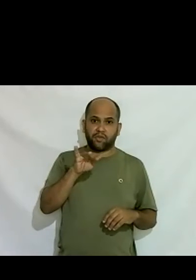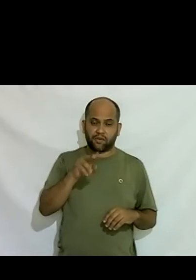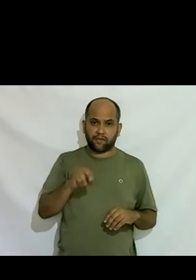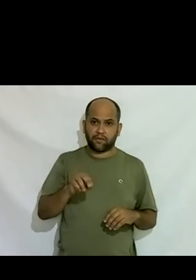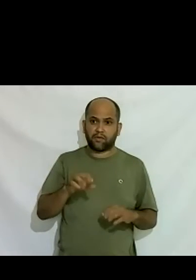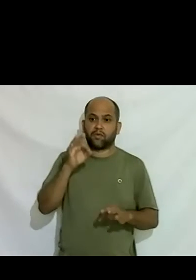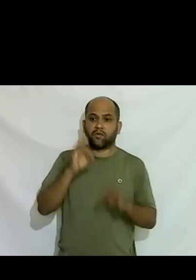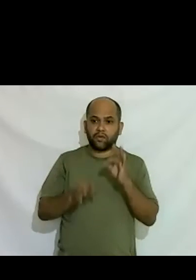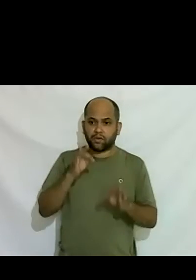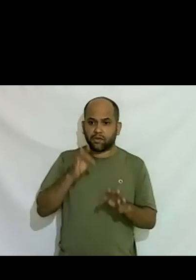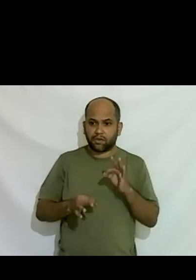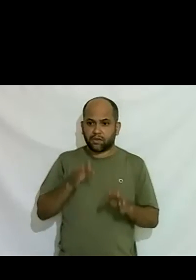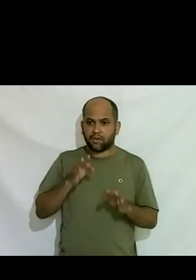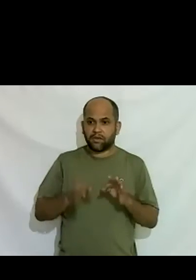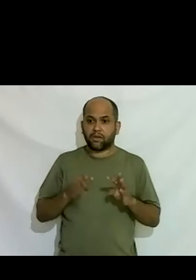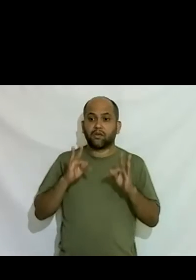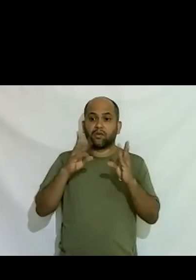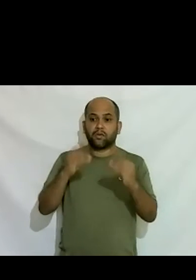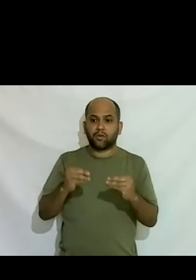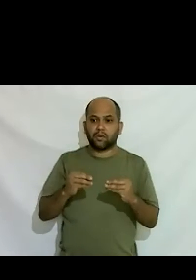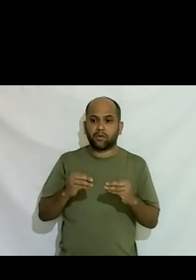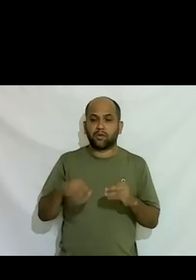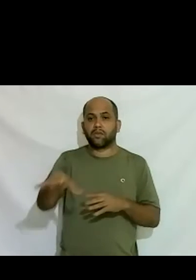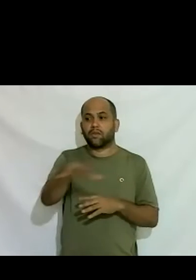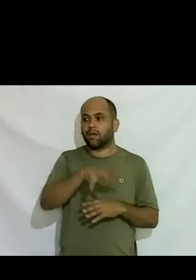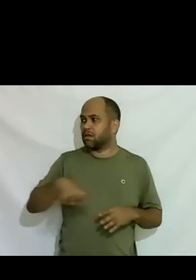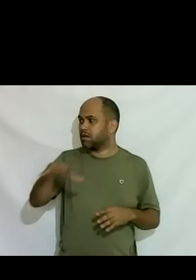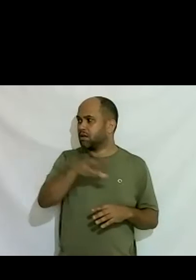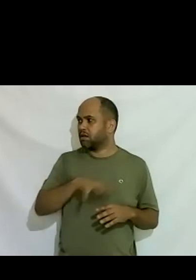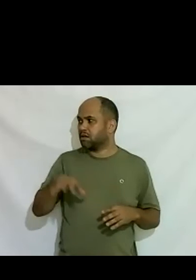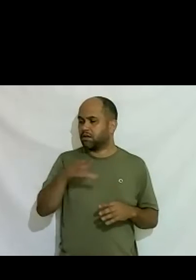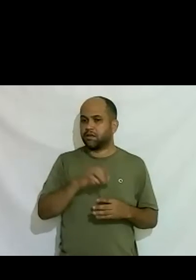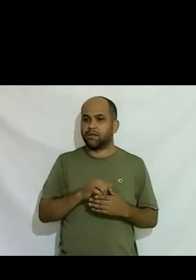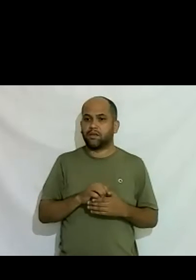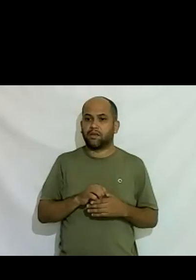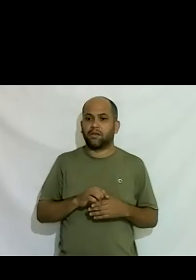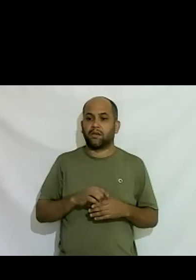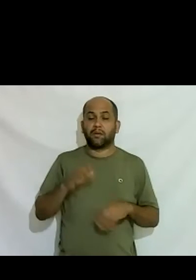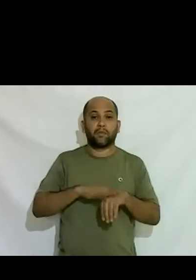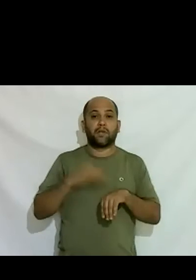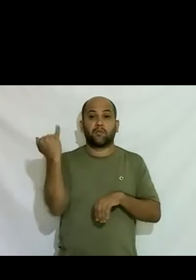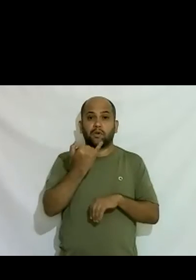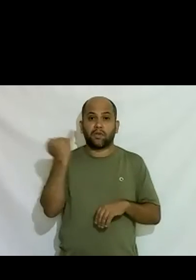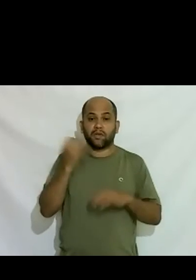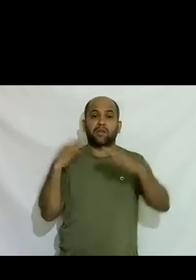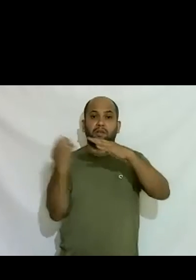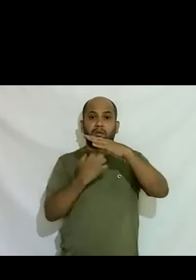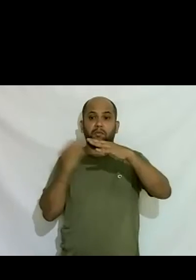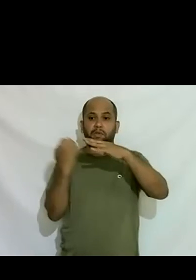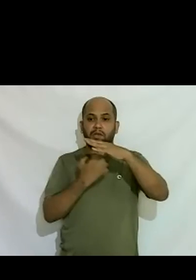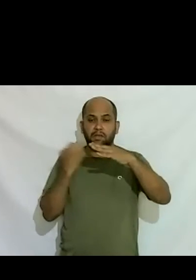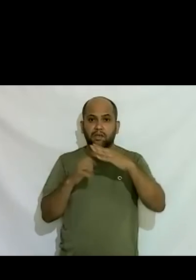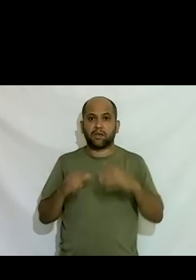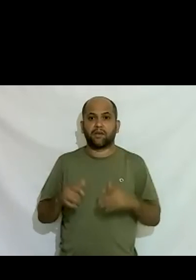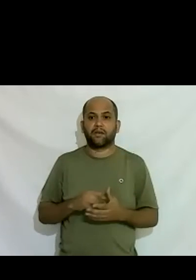judiciário em todos os setores mais importantes nas empresas nos cargos maiores das